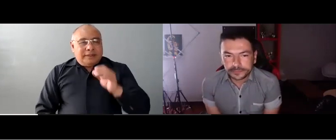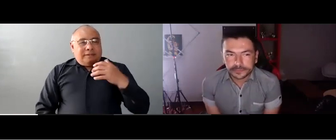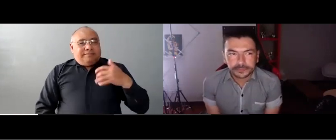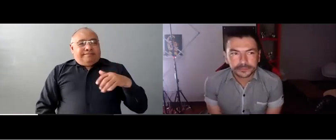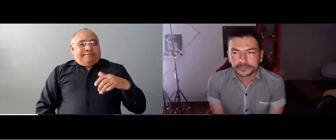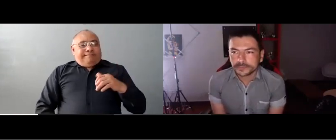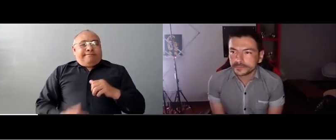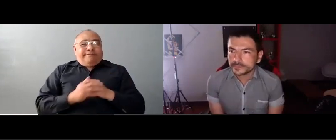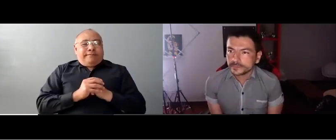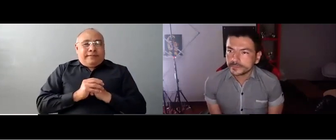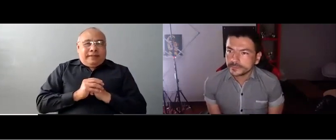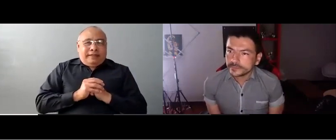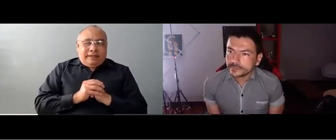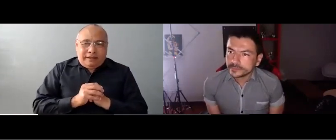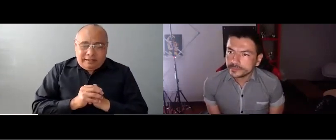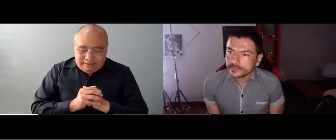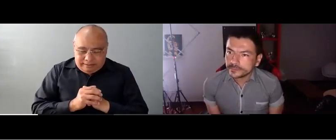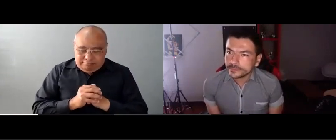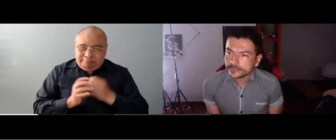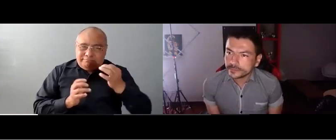administrativo y también de lo que se puede hacer a través de ese acto.